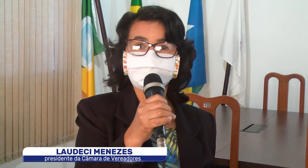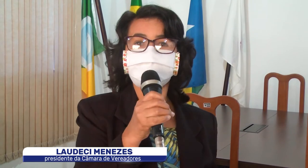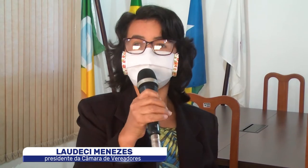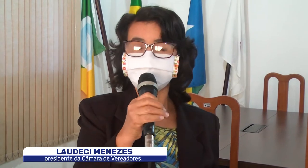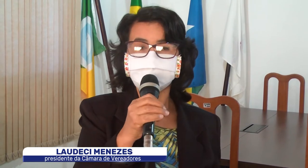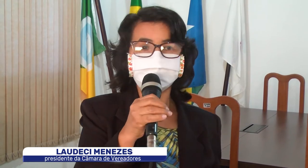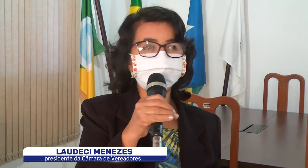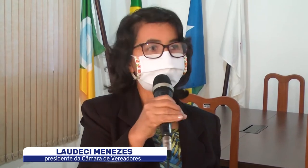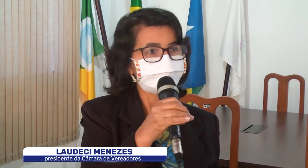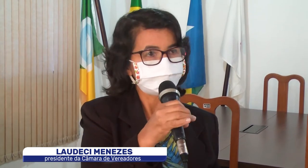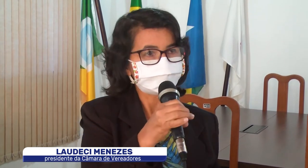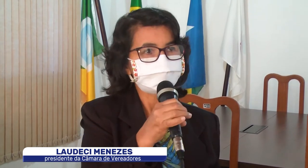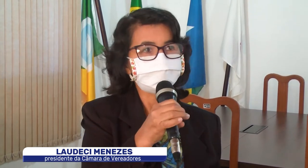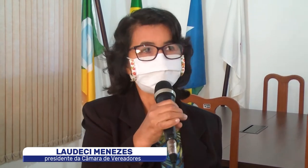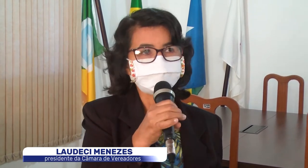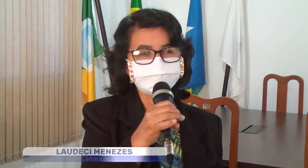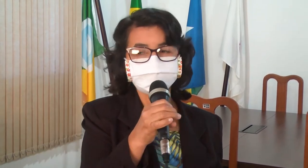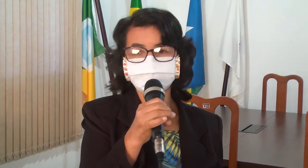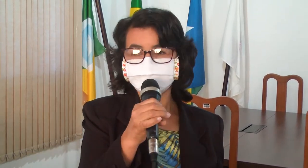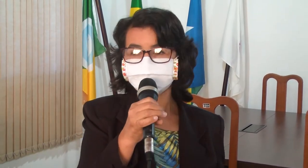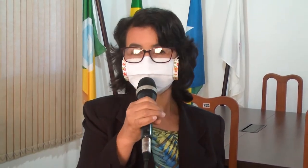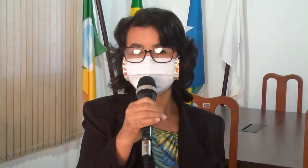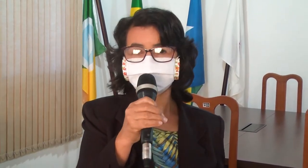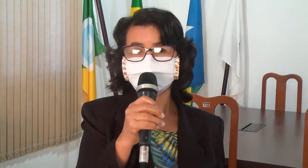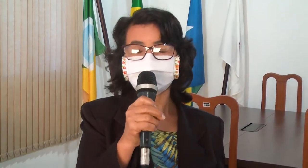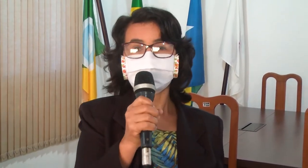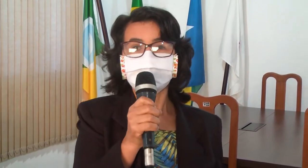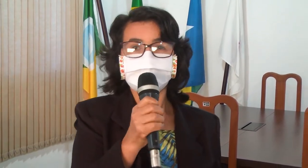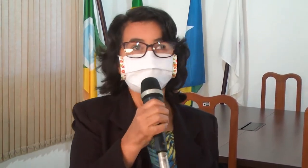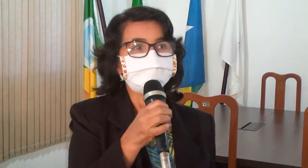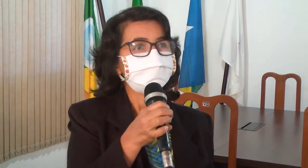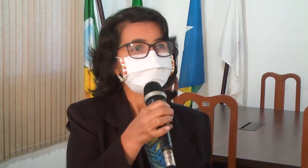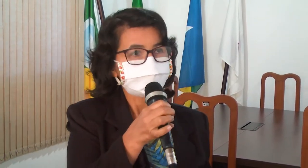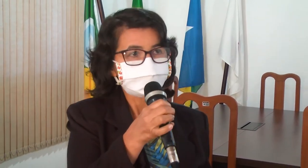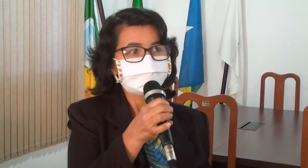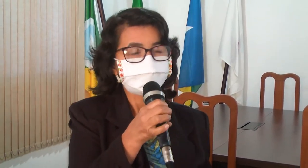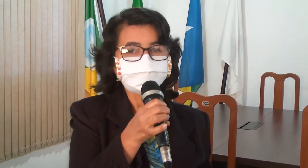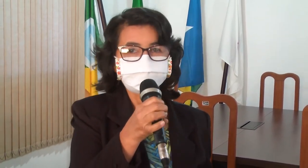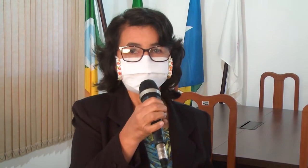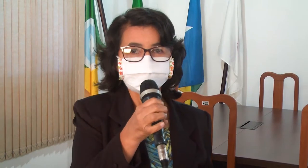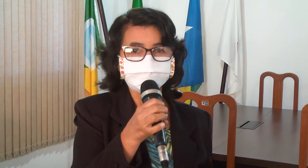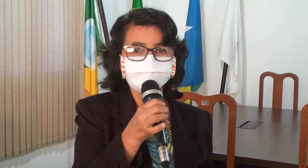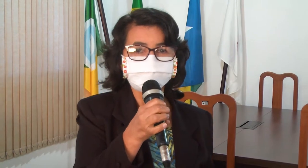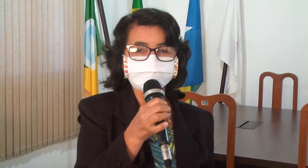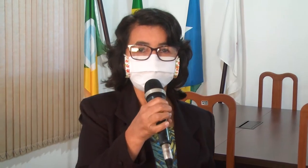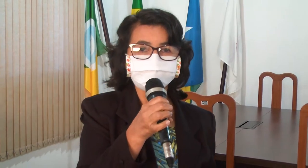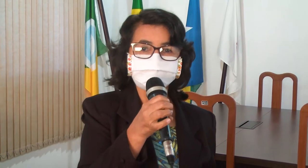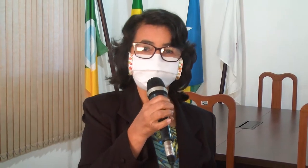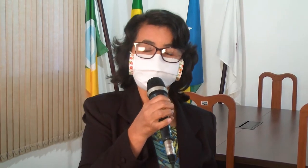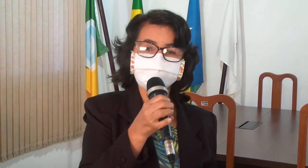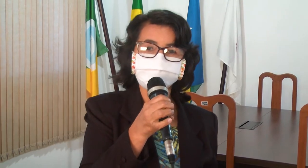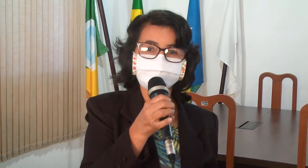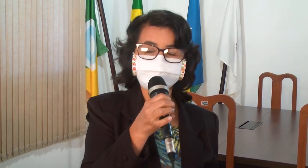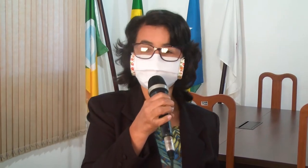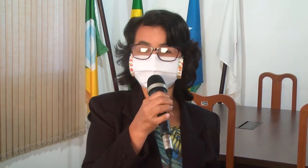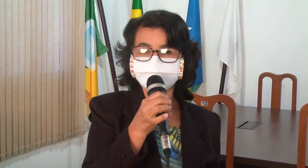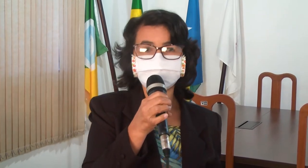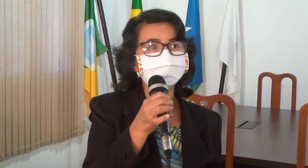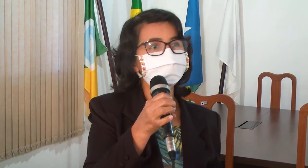ficou decidido de que ele mandará um projeto a essa casa, a qual, assim que chegar o projeto, com a abertura de um seletivo,